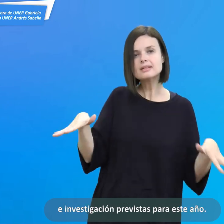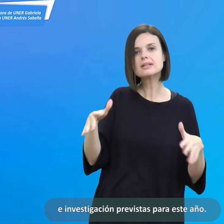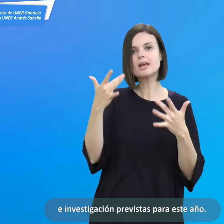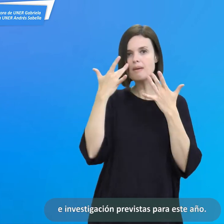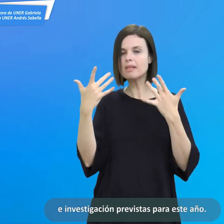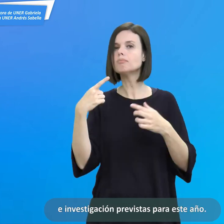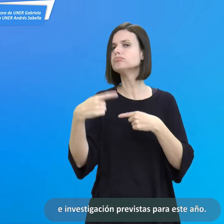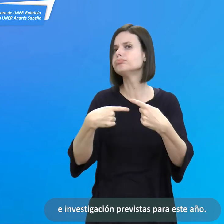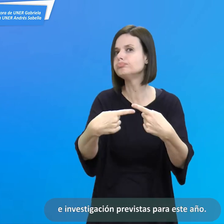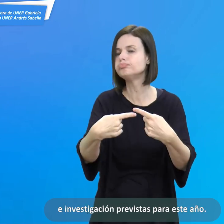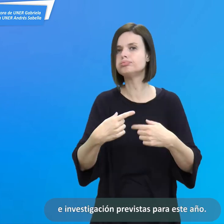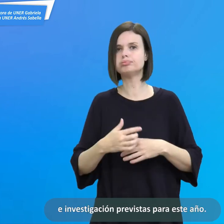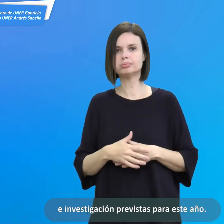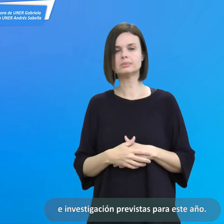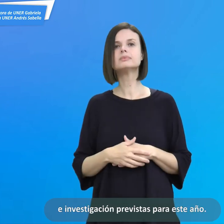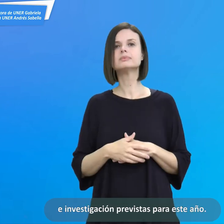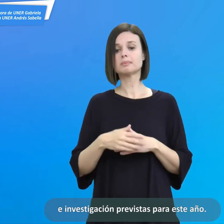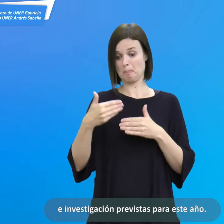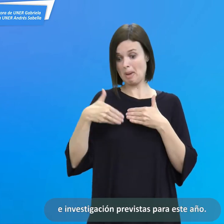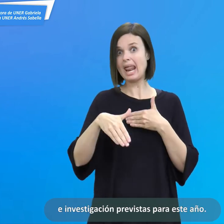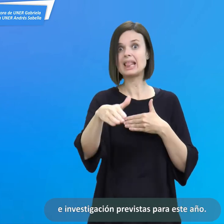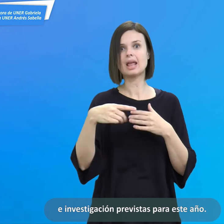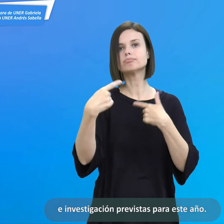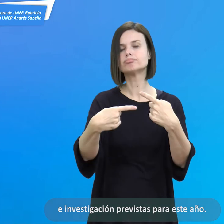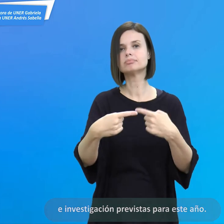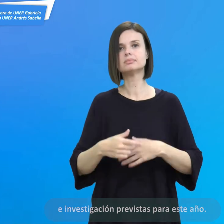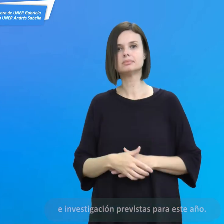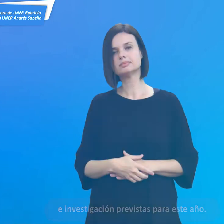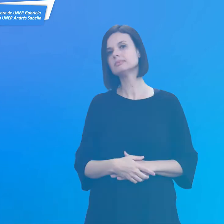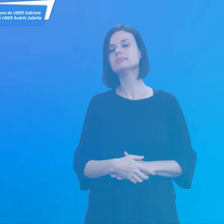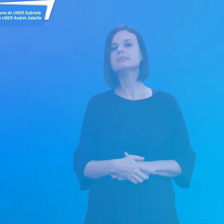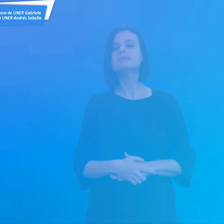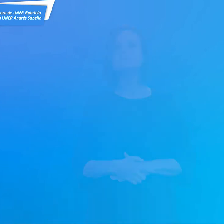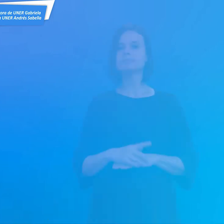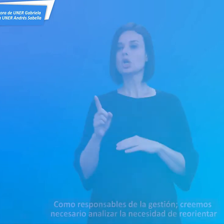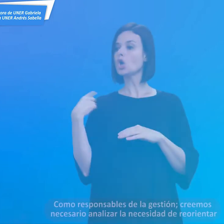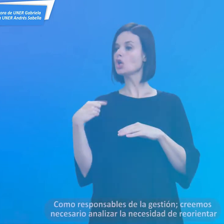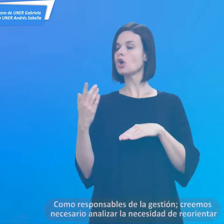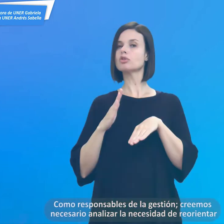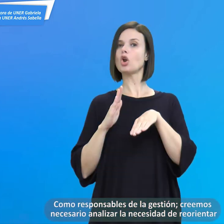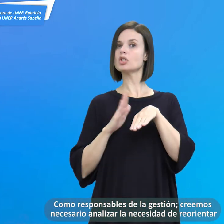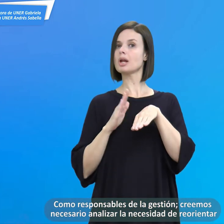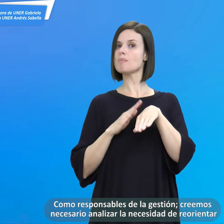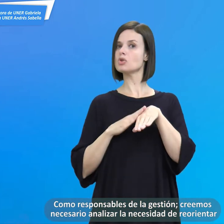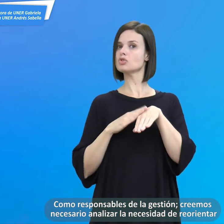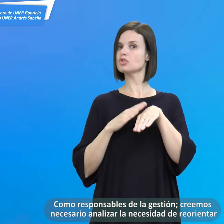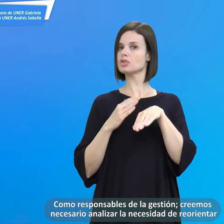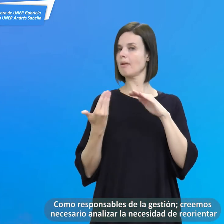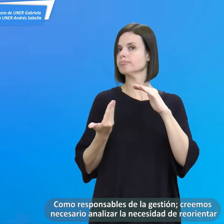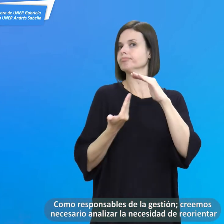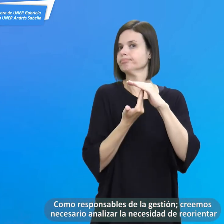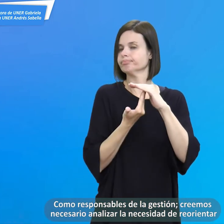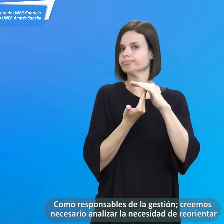extensión e investigación previstas para este año. Como responsables de la